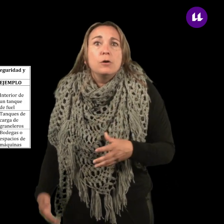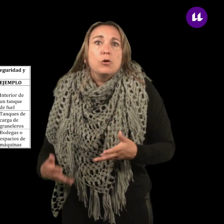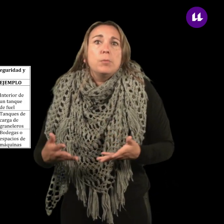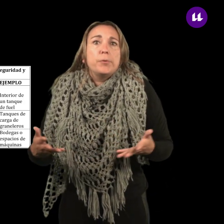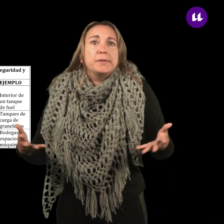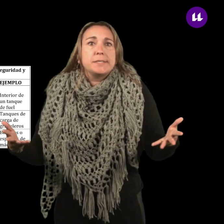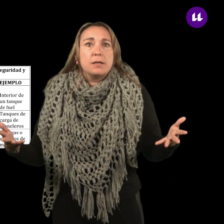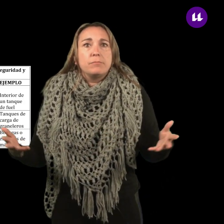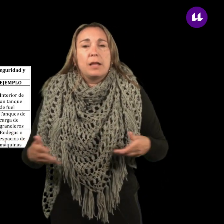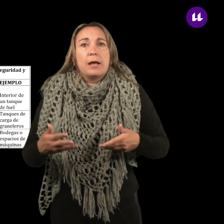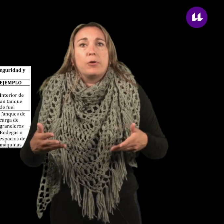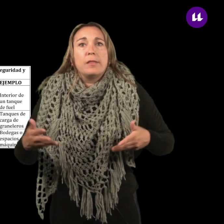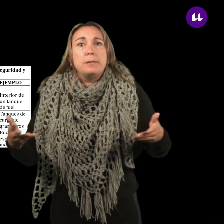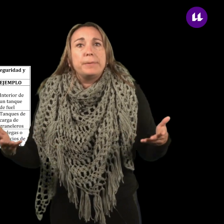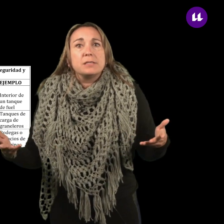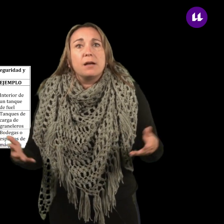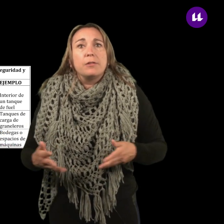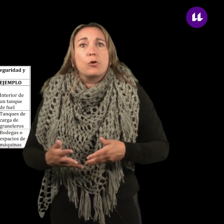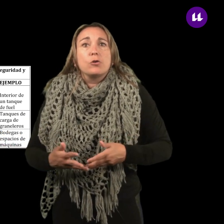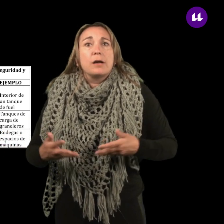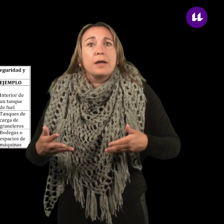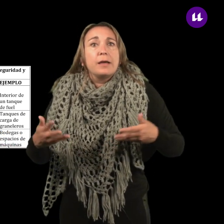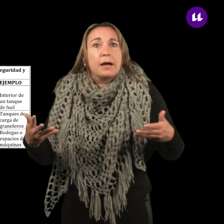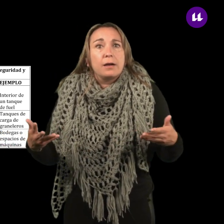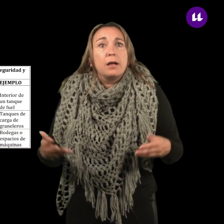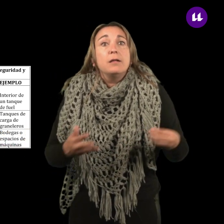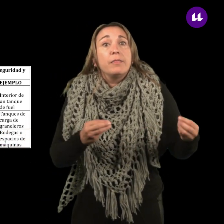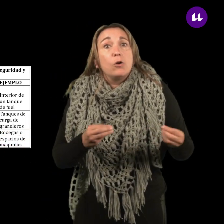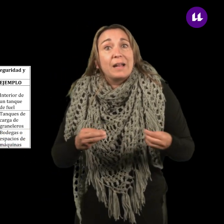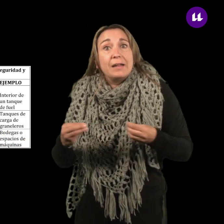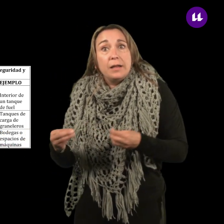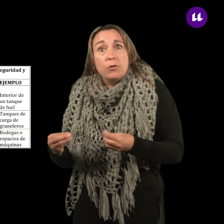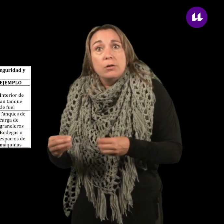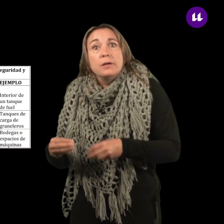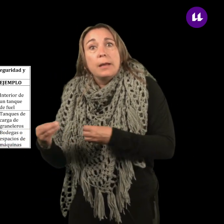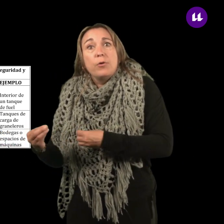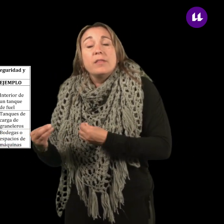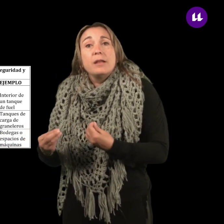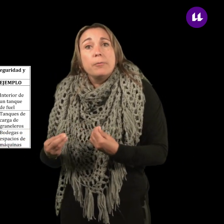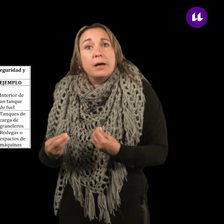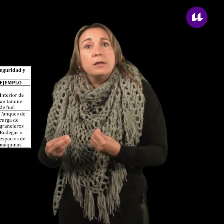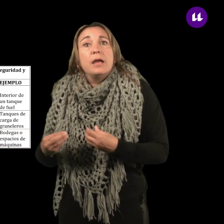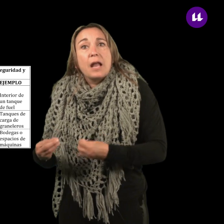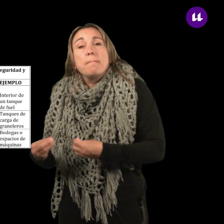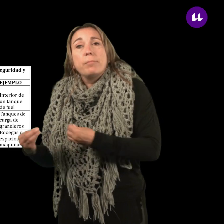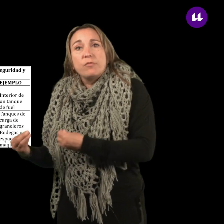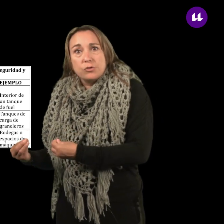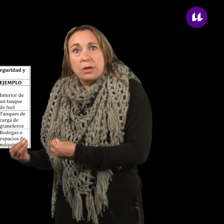como pueden ser las labores de limpieza dentro de los tanques de carga de los graneleros, que pueden derivar en asma profesional.